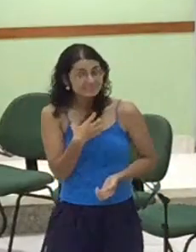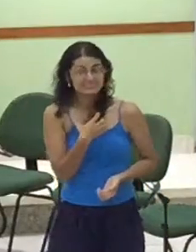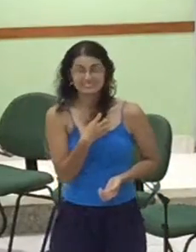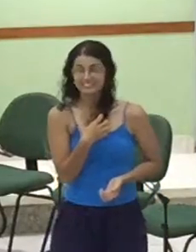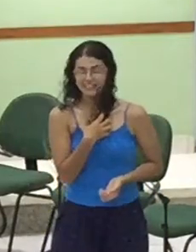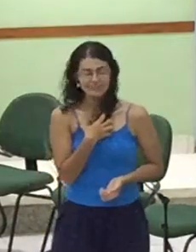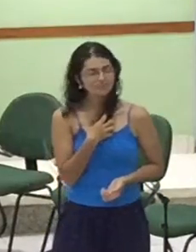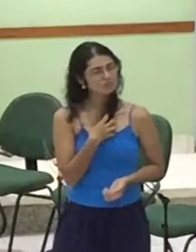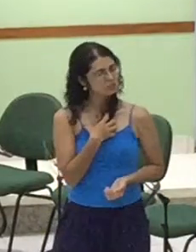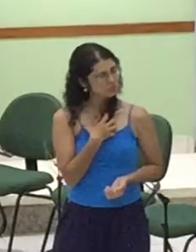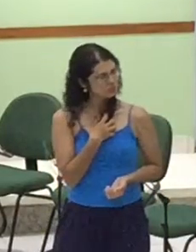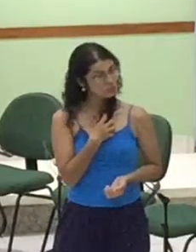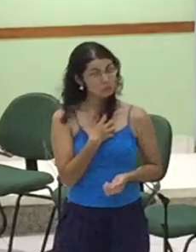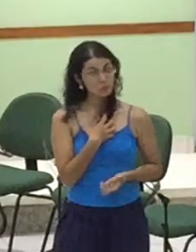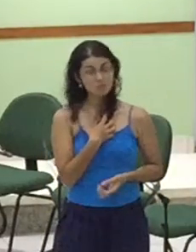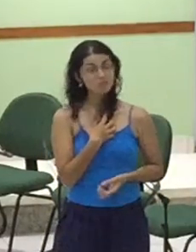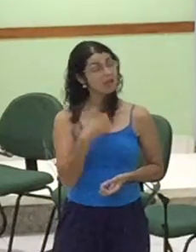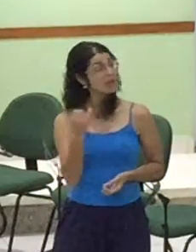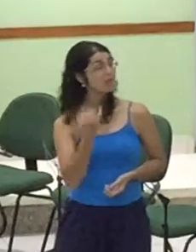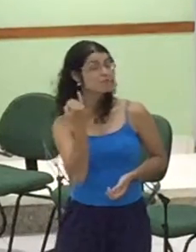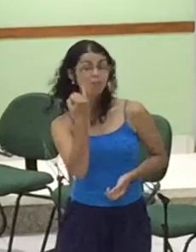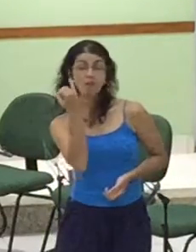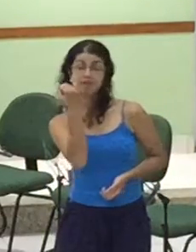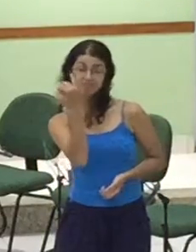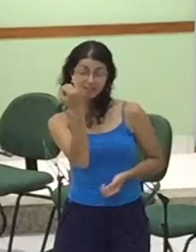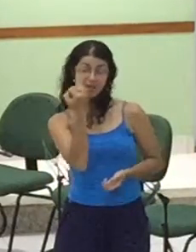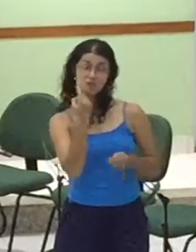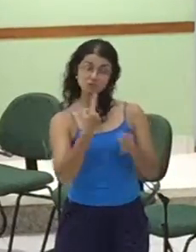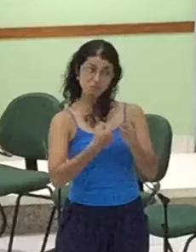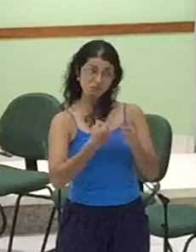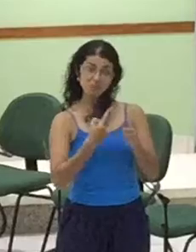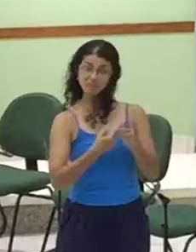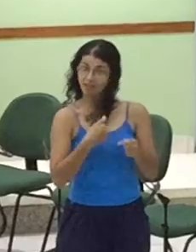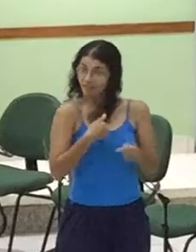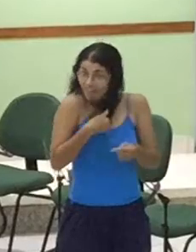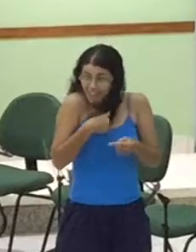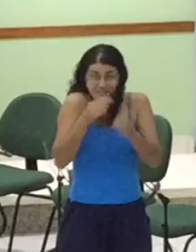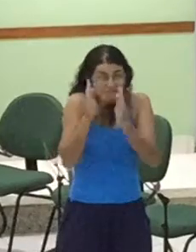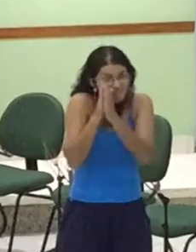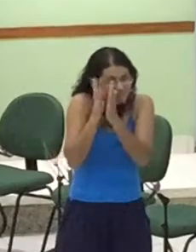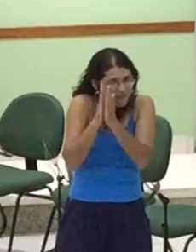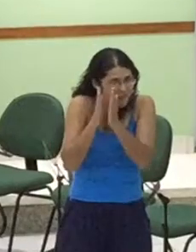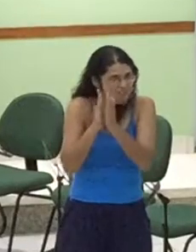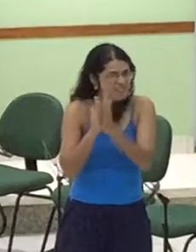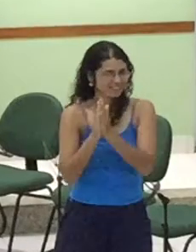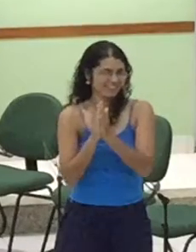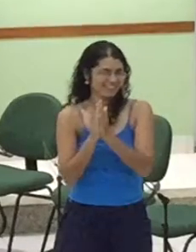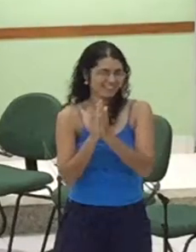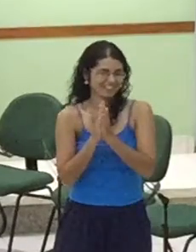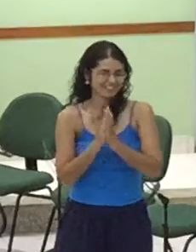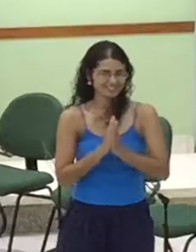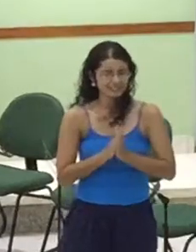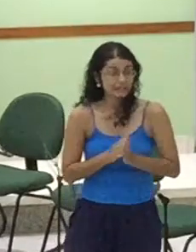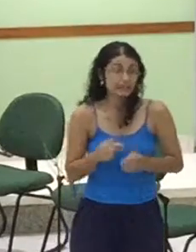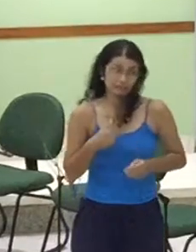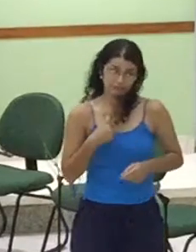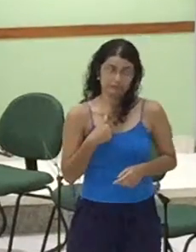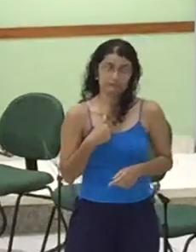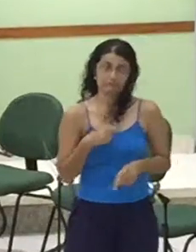Visongiado De fazer essa Essa oração Mas um pouquinho Humilhada Porque é uma